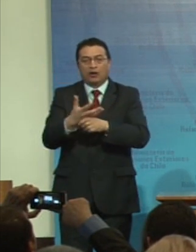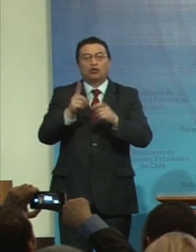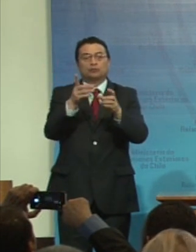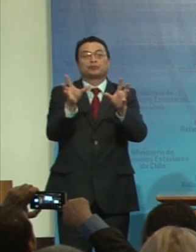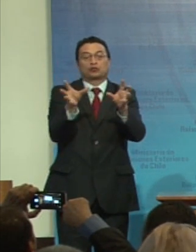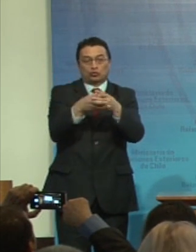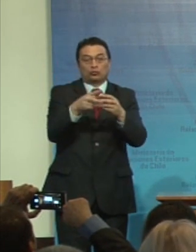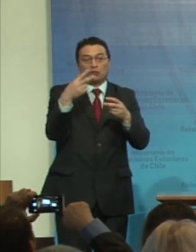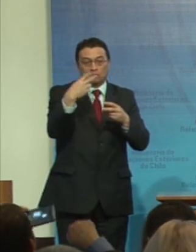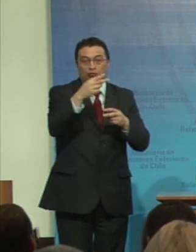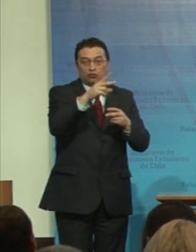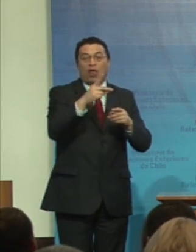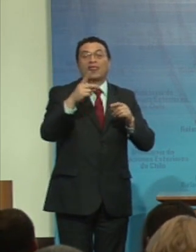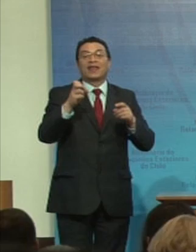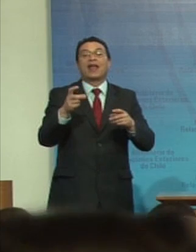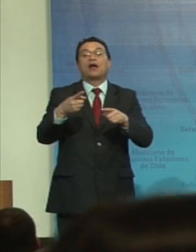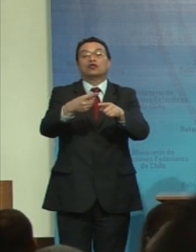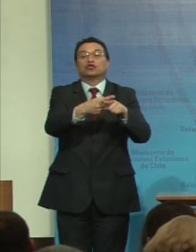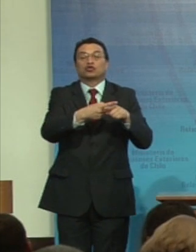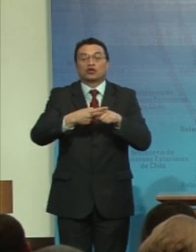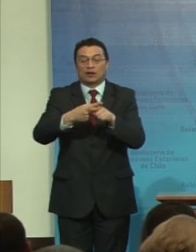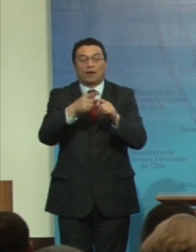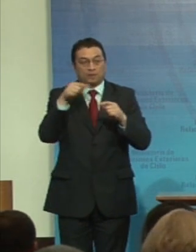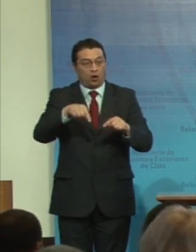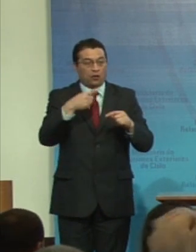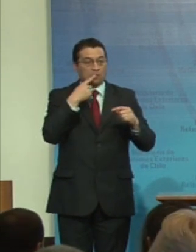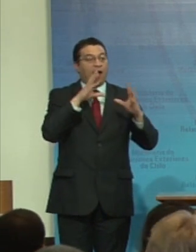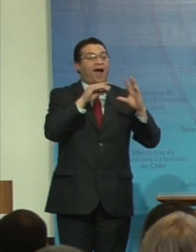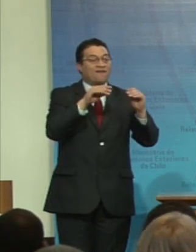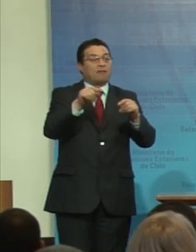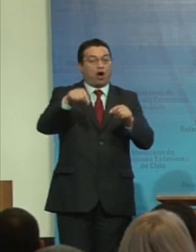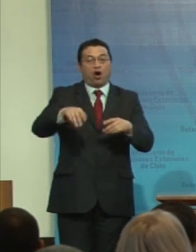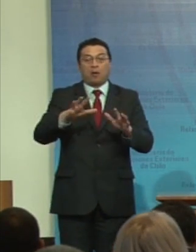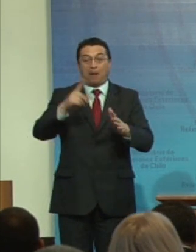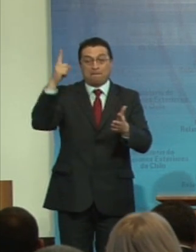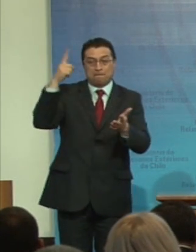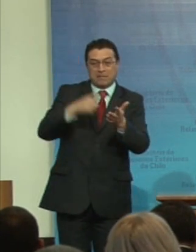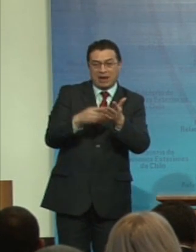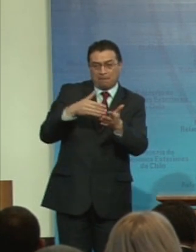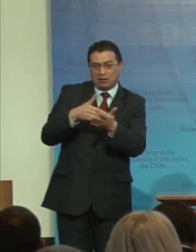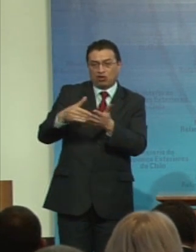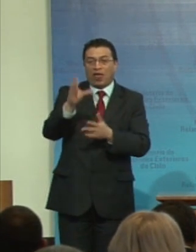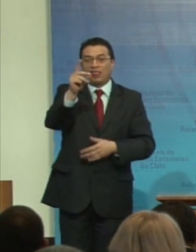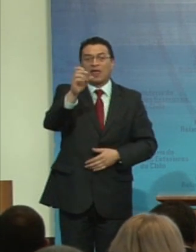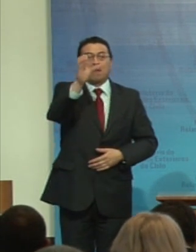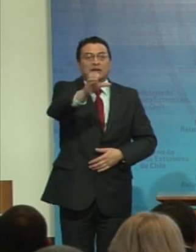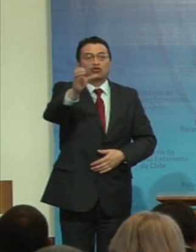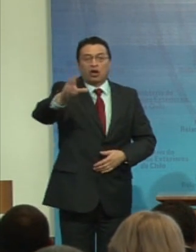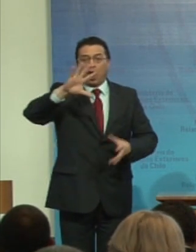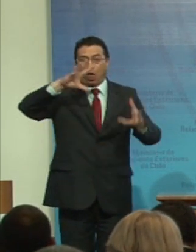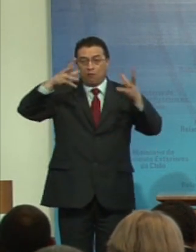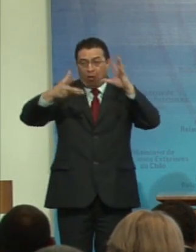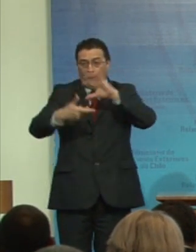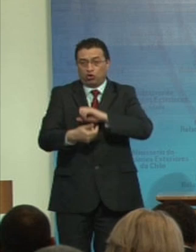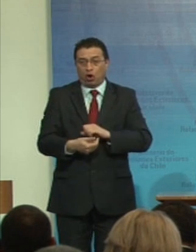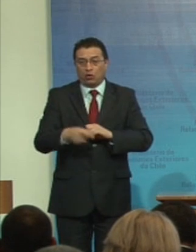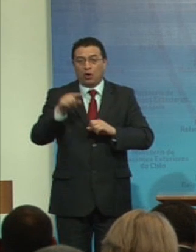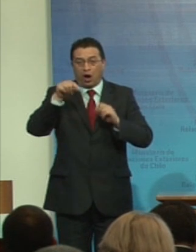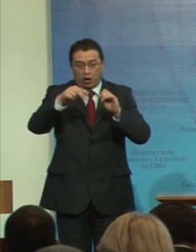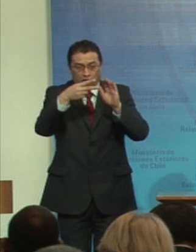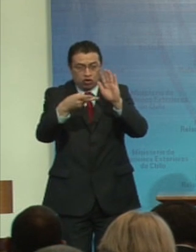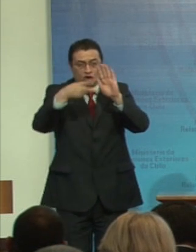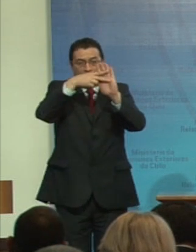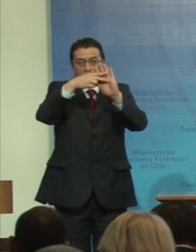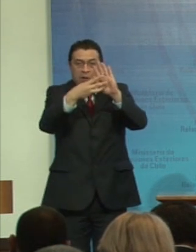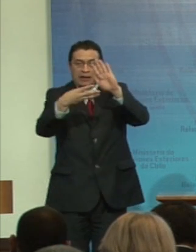determinado de la sociedad que hablamos hoy de más de mil millones de personas en el mundo y que se duplica,